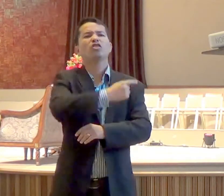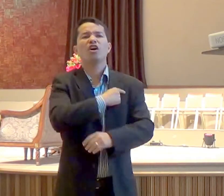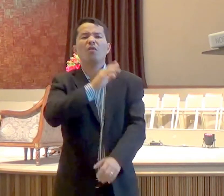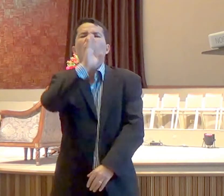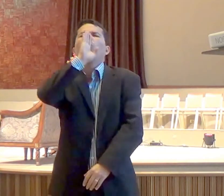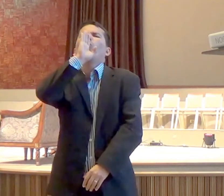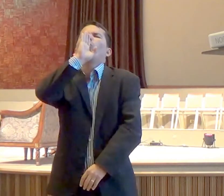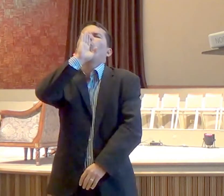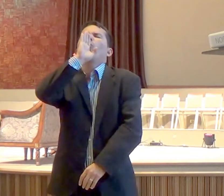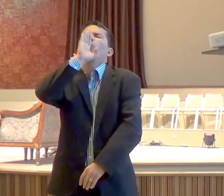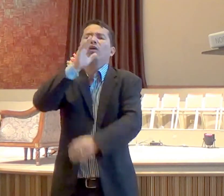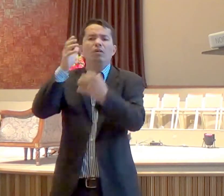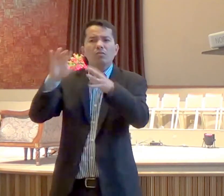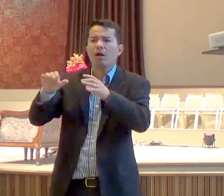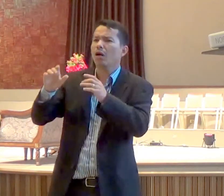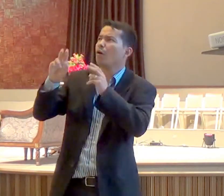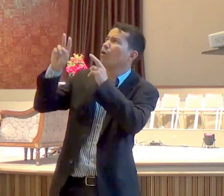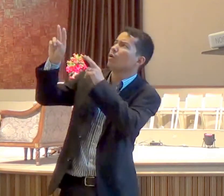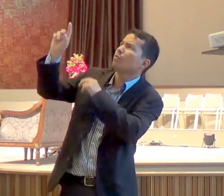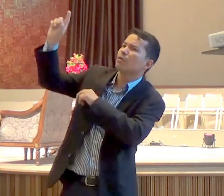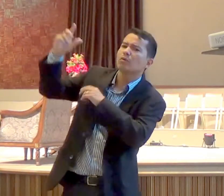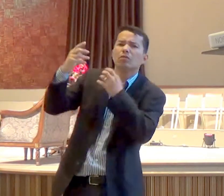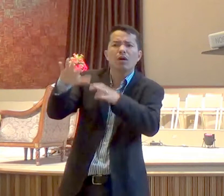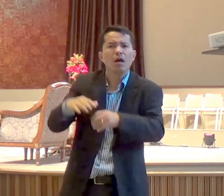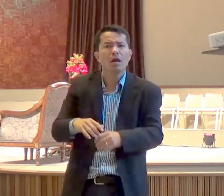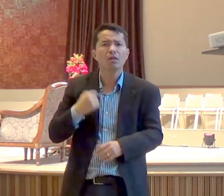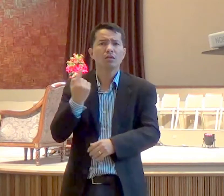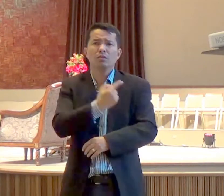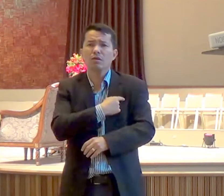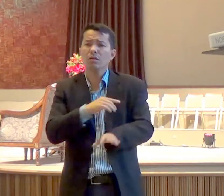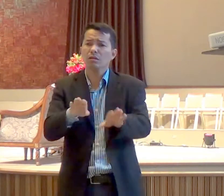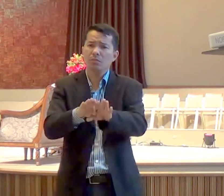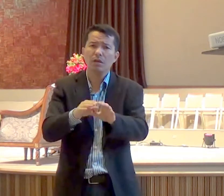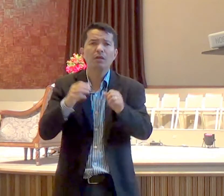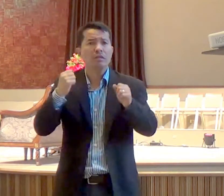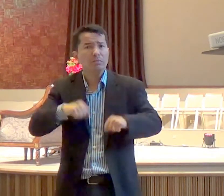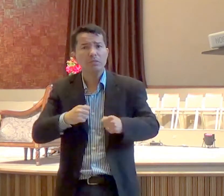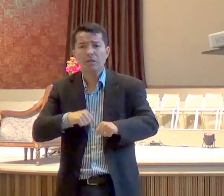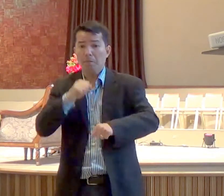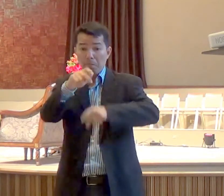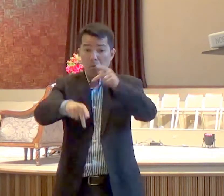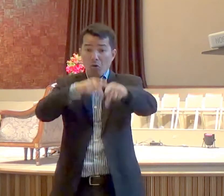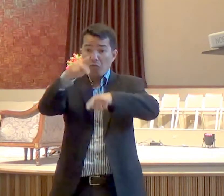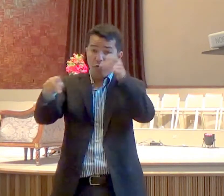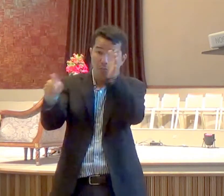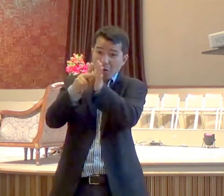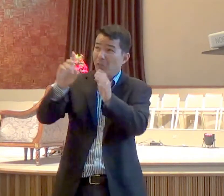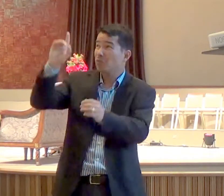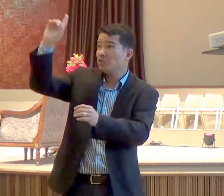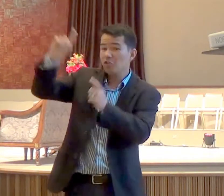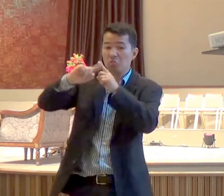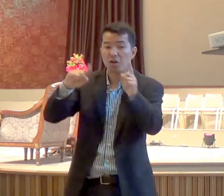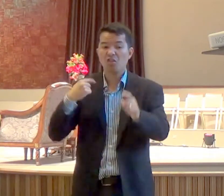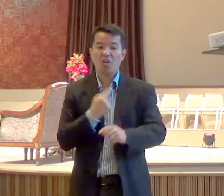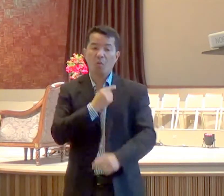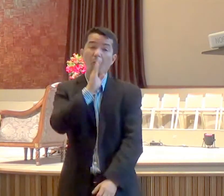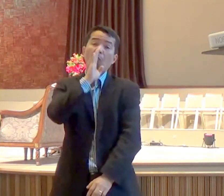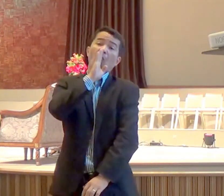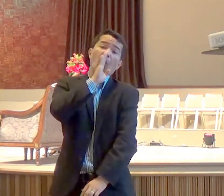contra Deus, e de um povo, que deveria ser o povo de Deus, e não o é, porque não vive em